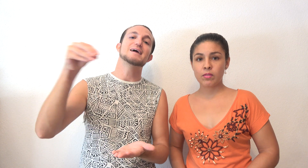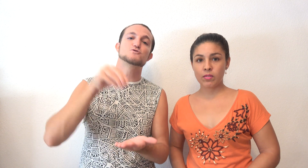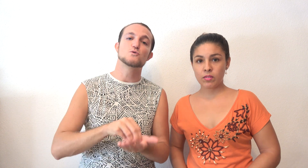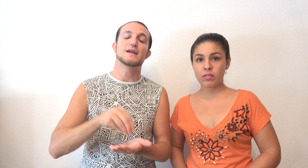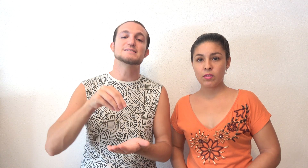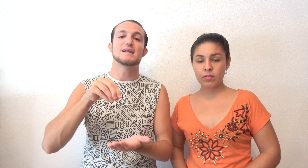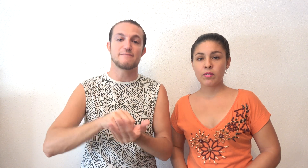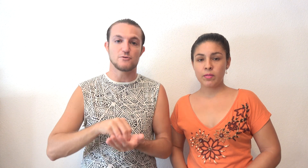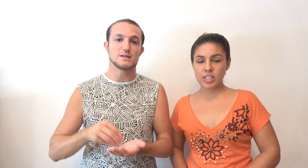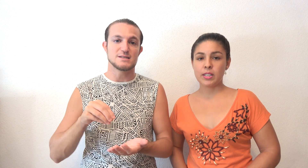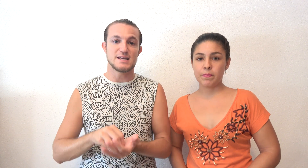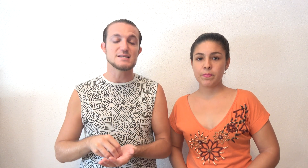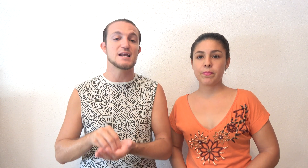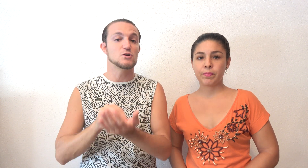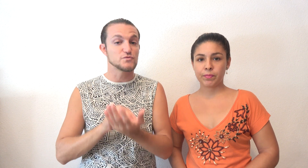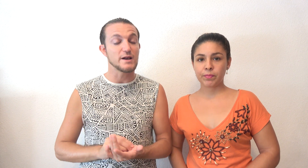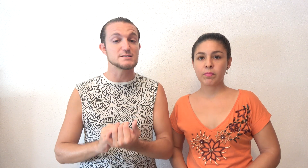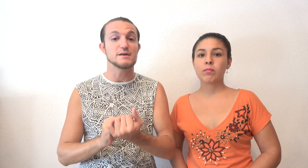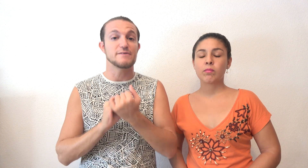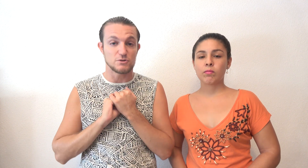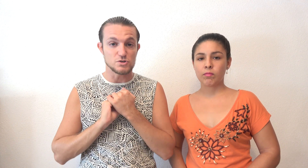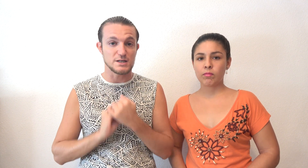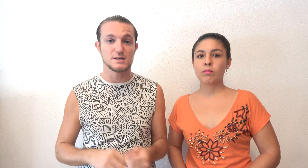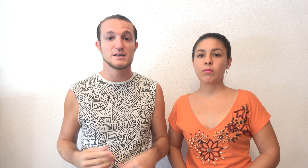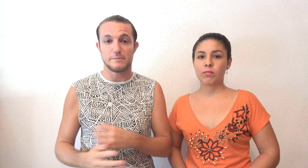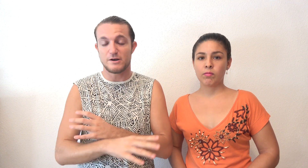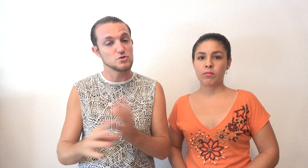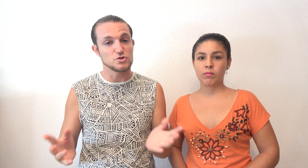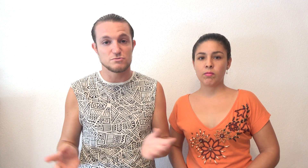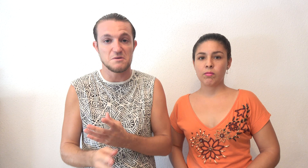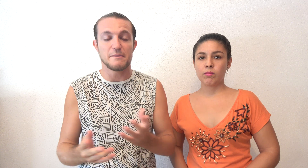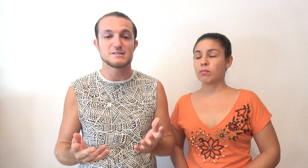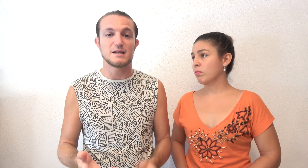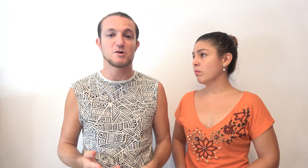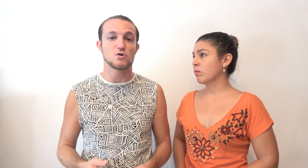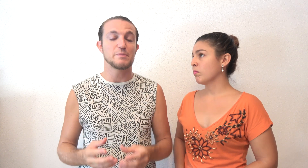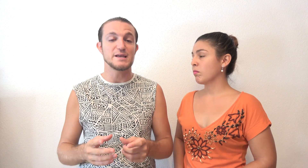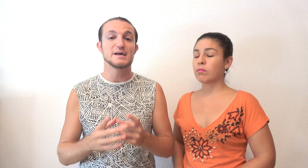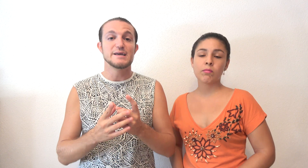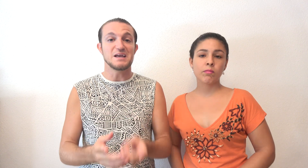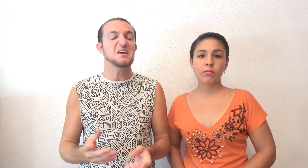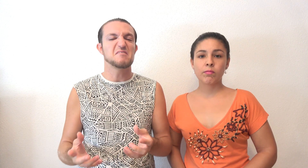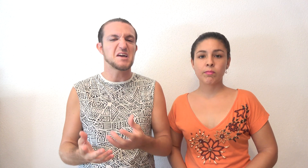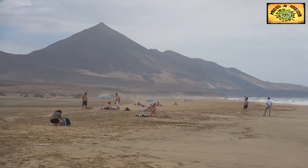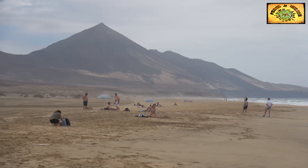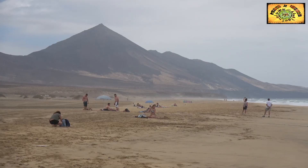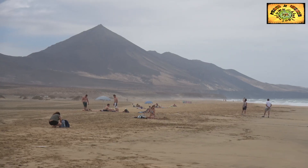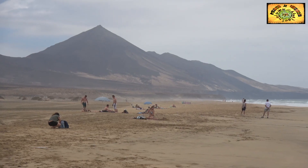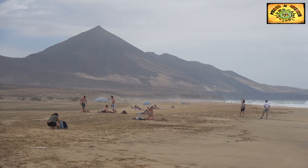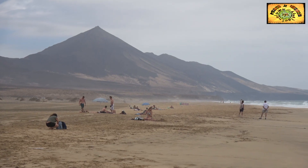ir al sur de la isla de Lanzarote. Desde allí salen los feres de Fretolsen, que para nosotros siempre va a ser la mejor compañía. hay que decir que, nada, en media horita,